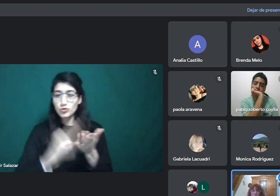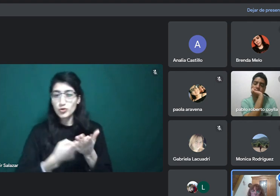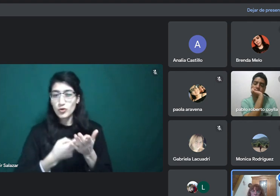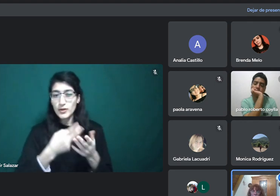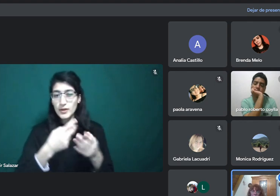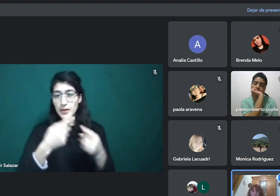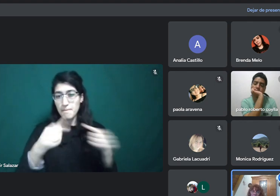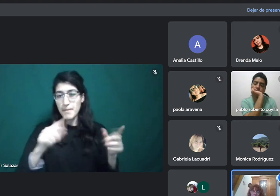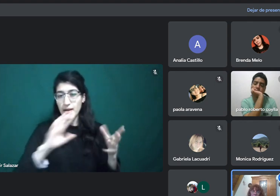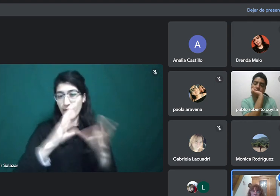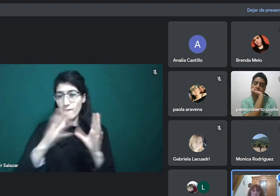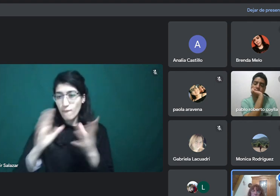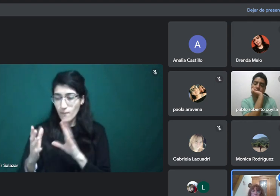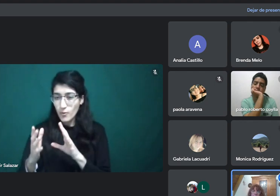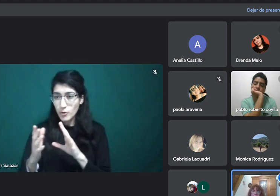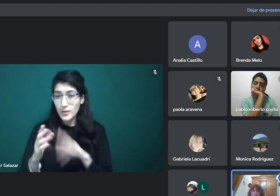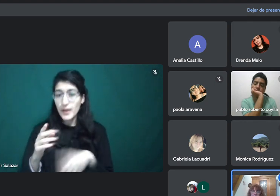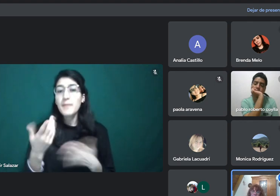la traducción?